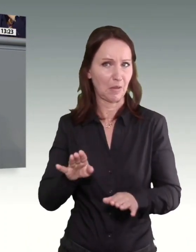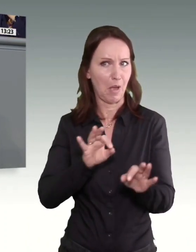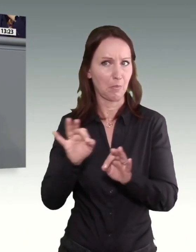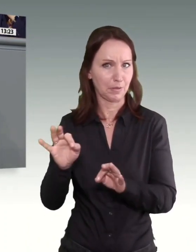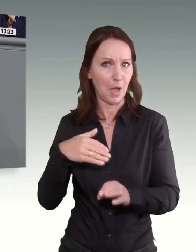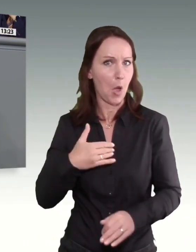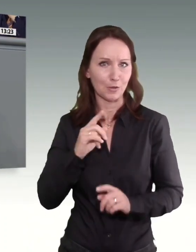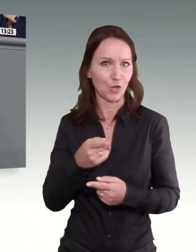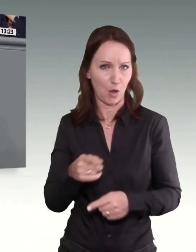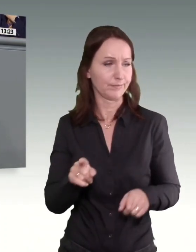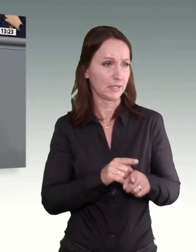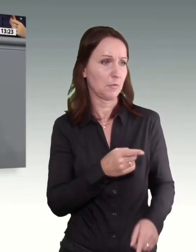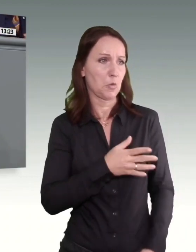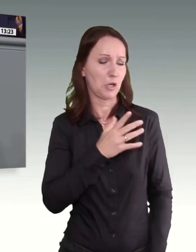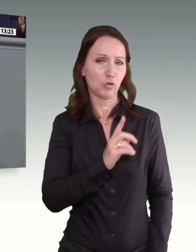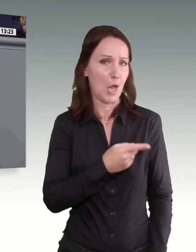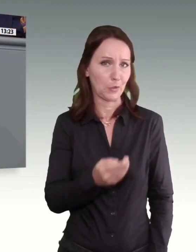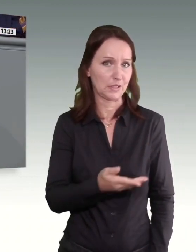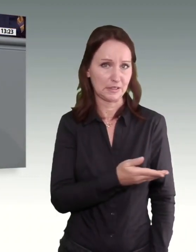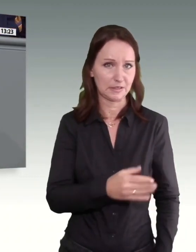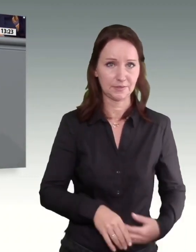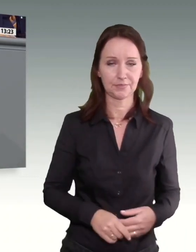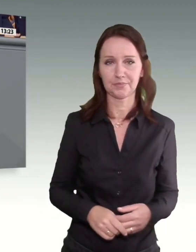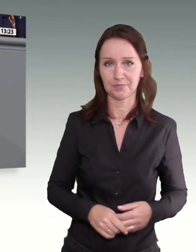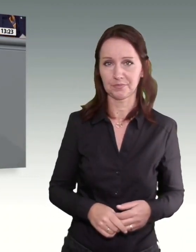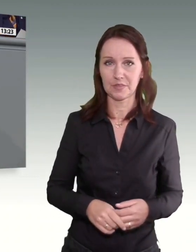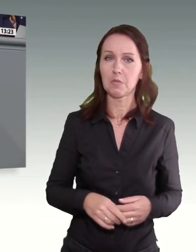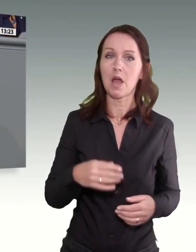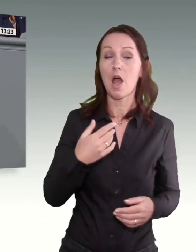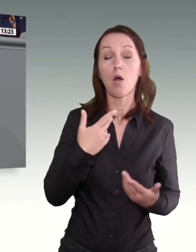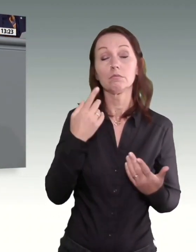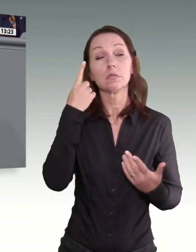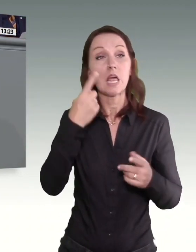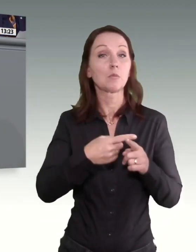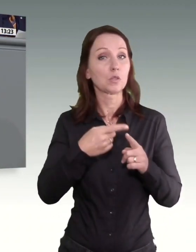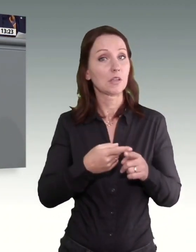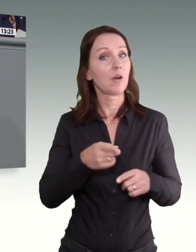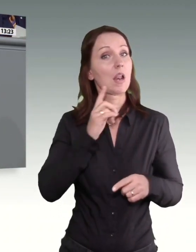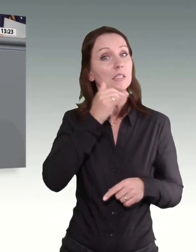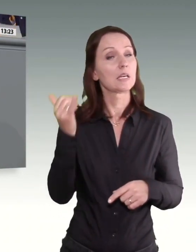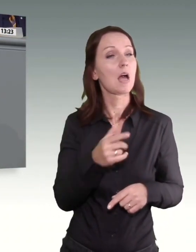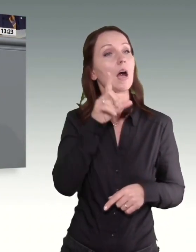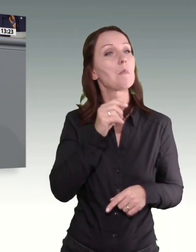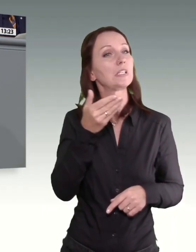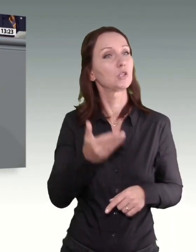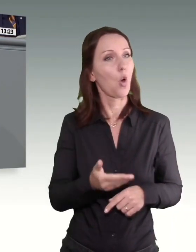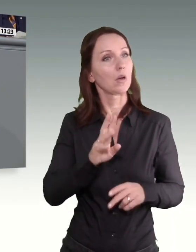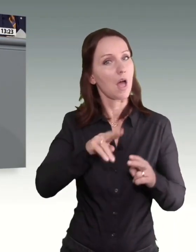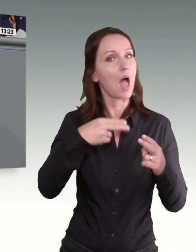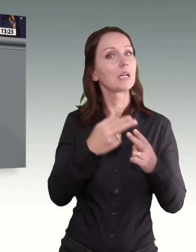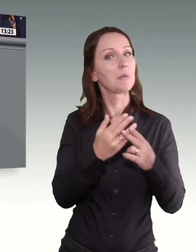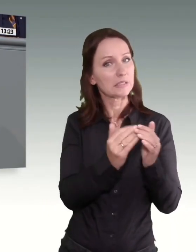was man über die Anpassung des Mindestlohns im vergangenen Jahr denken mag, war das immer der große